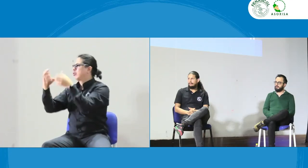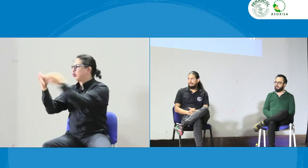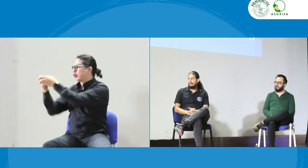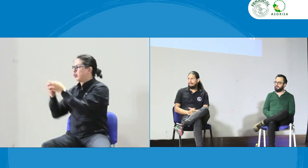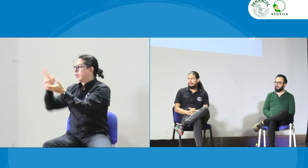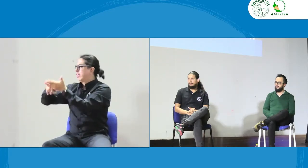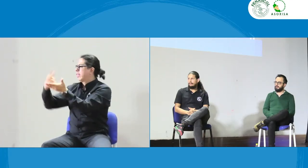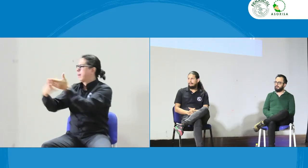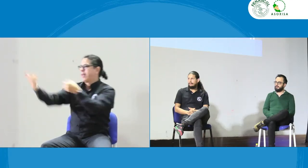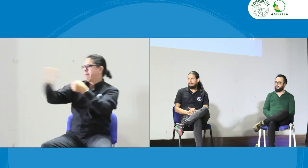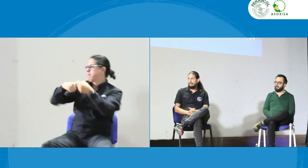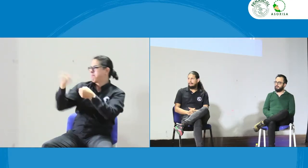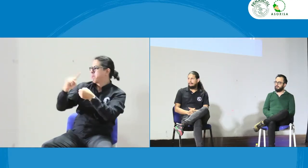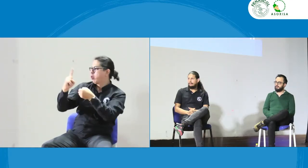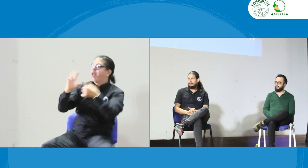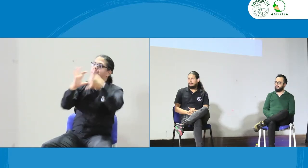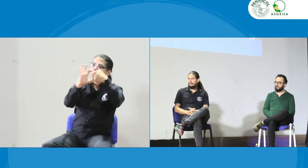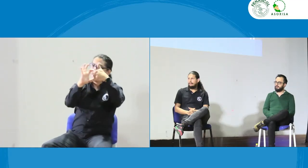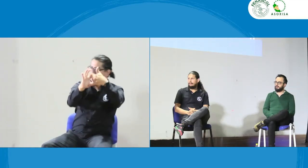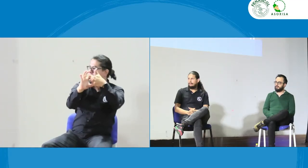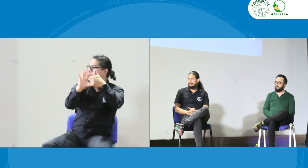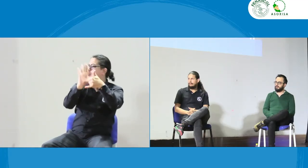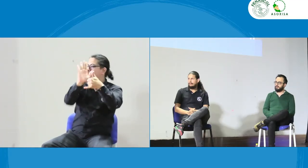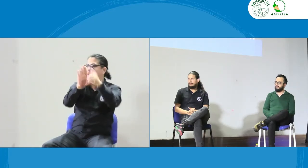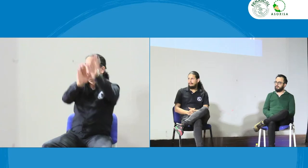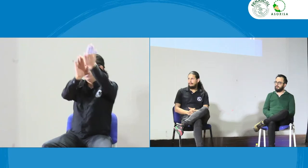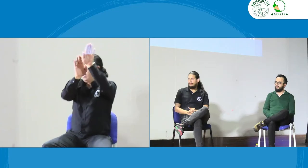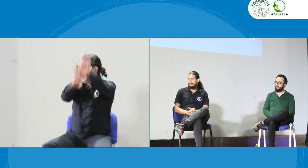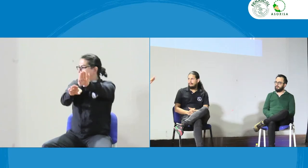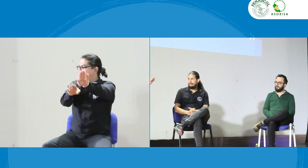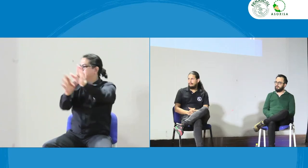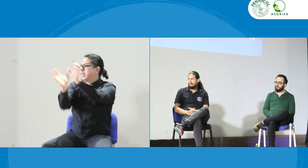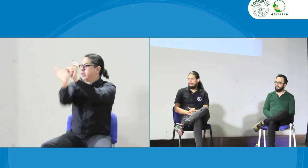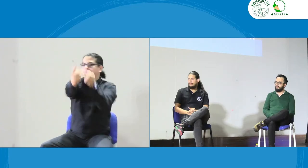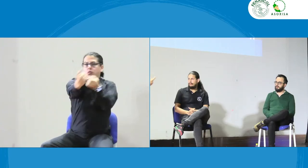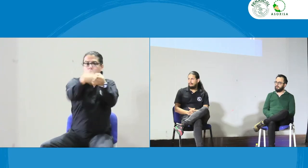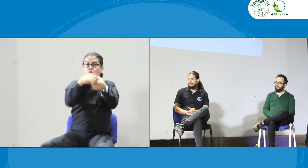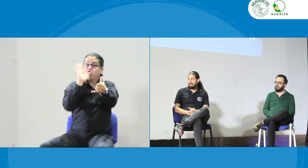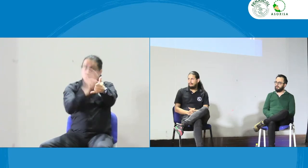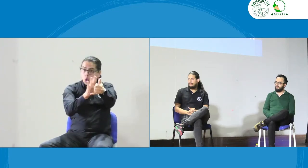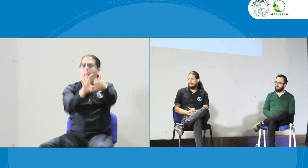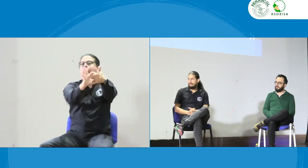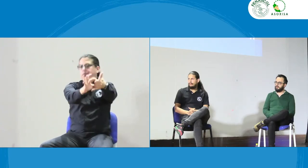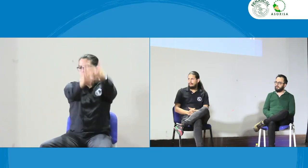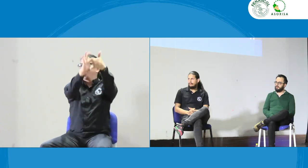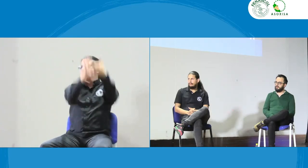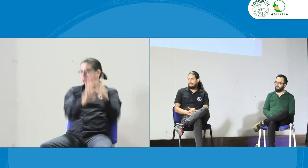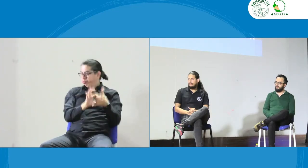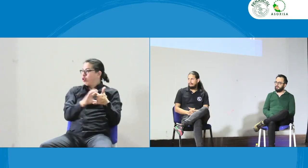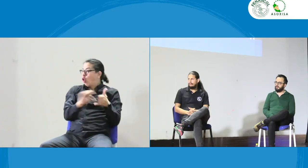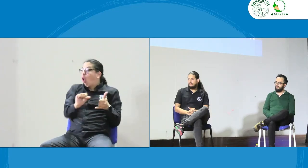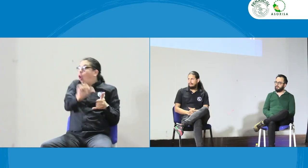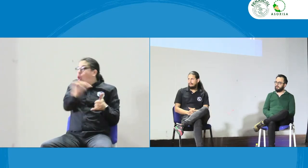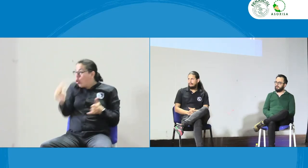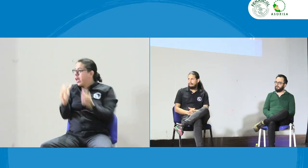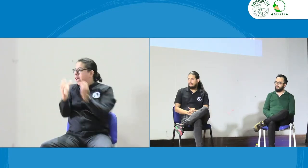porque sabemos que no todas las asociaciones de intérpretes son federadas a FENIL entonces para los representantes de FENIL